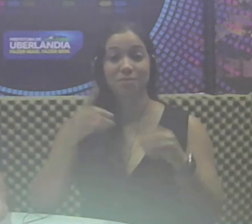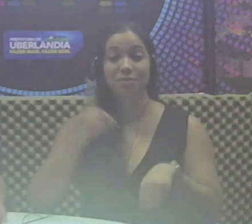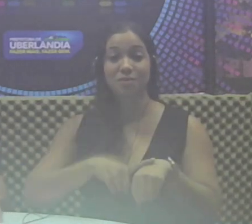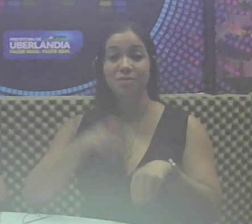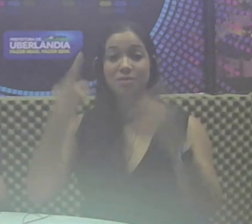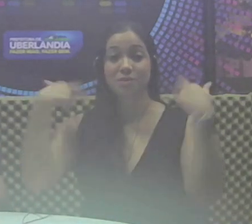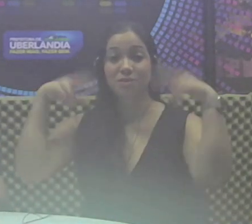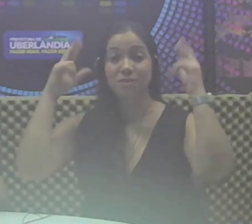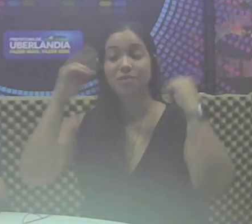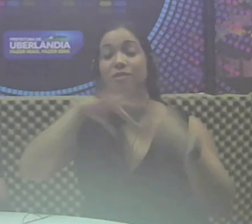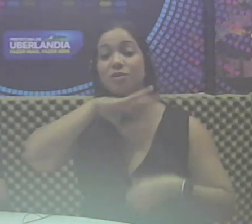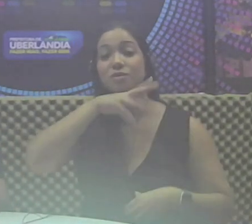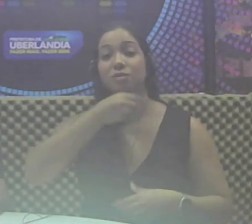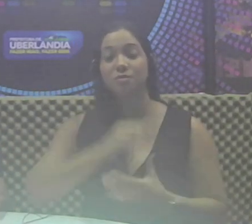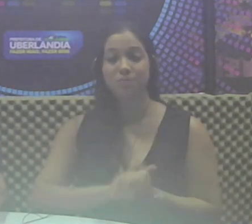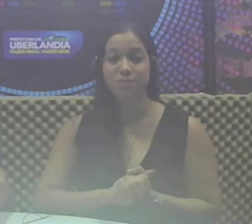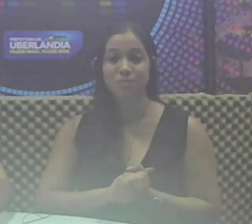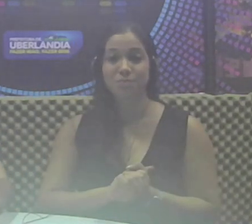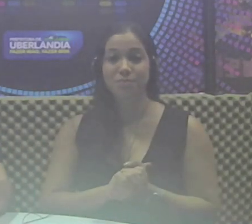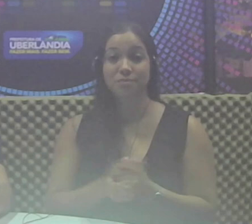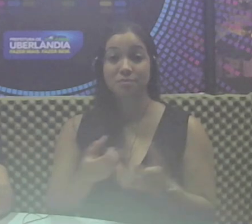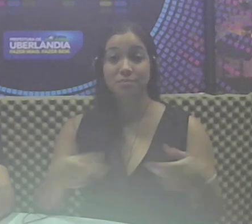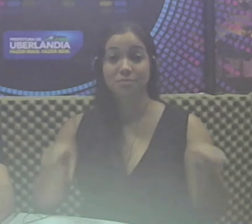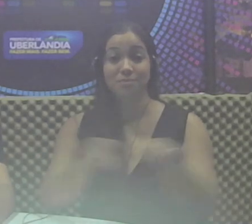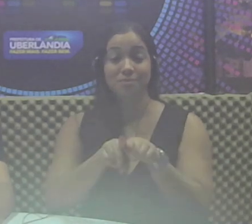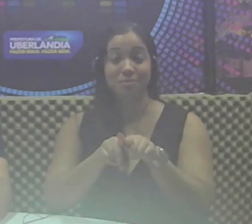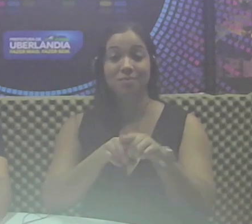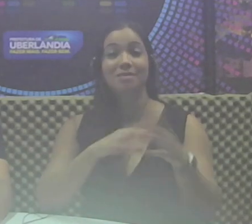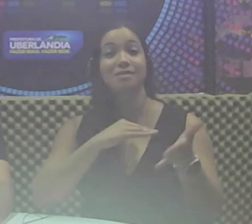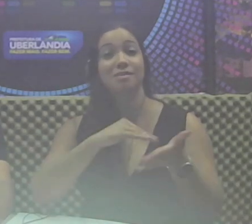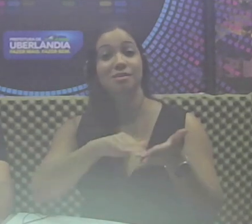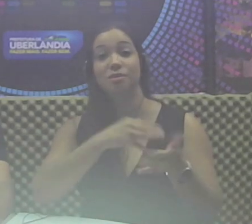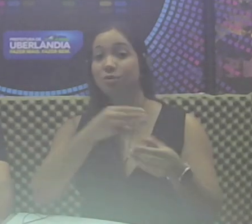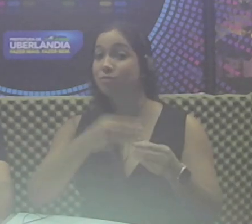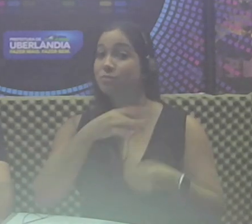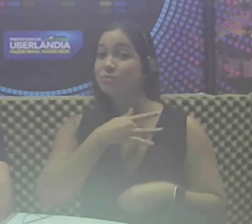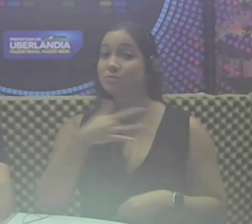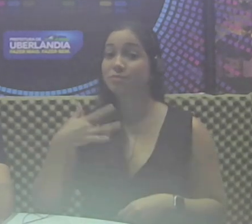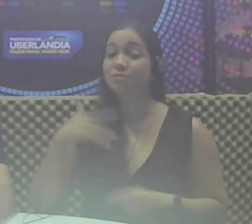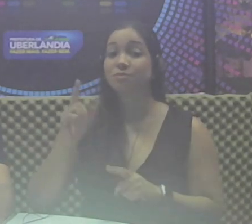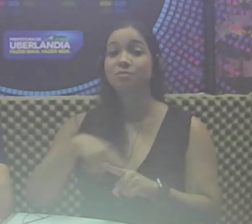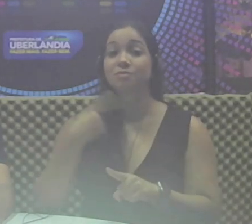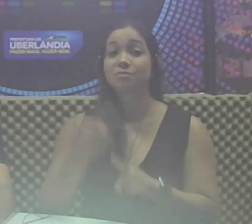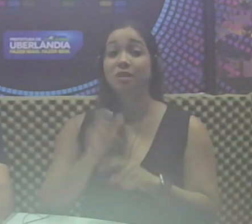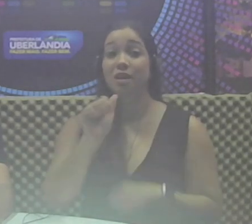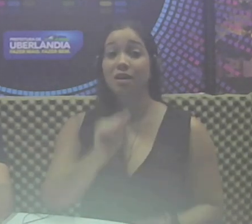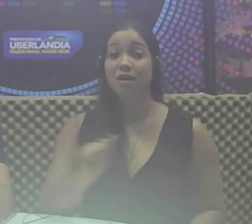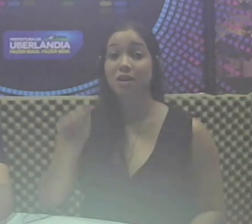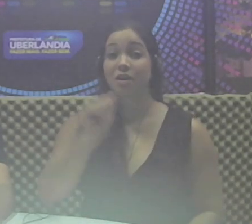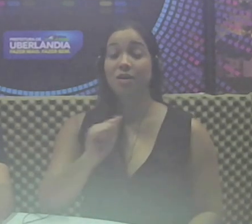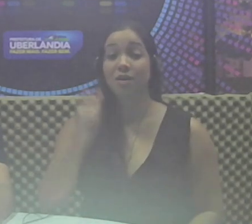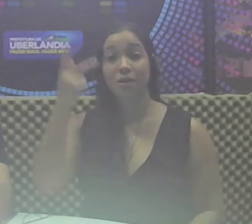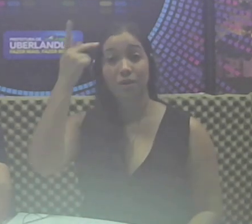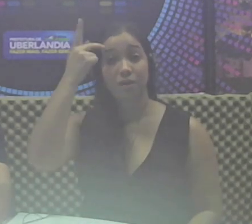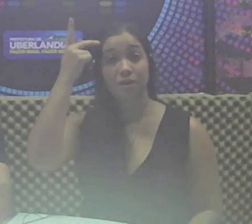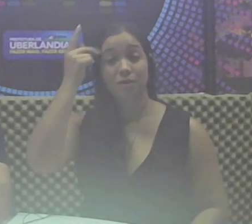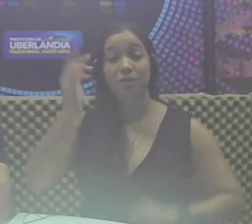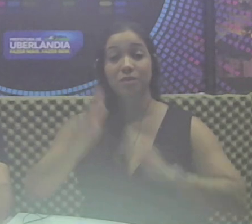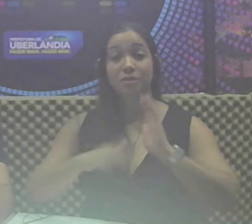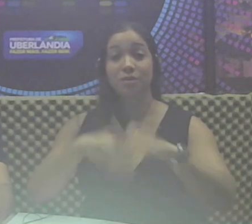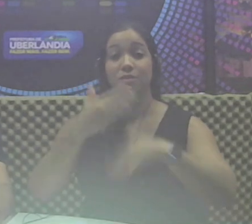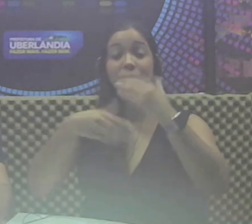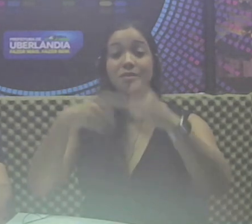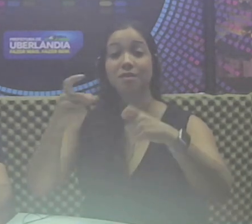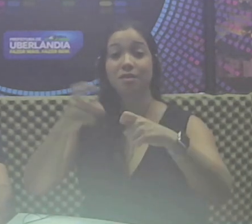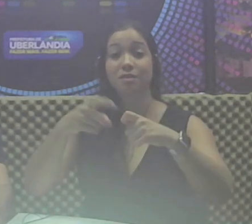Odelmo Leão Carneiro, por meio de parceria entre a Secretaria Municipal de Saúde e a Associação Paulista para o Desenvolvimento da